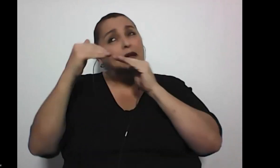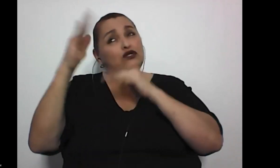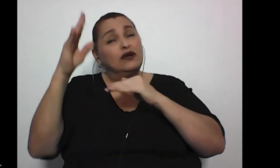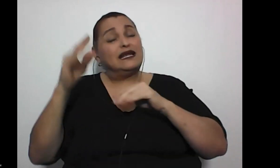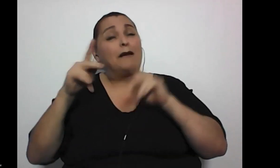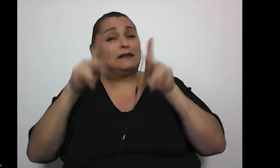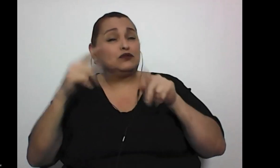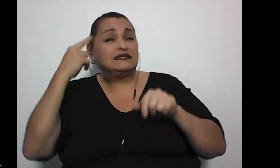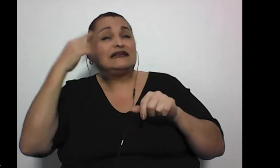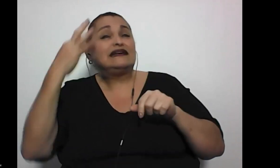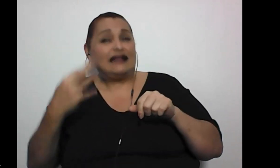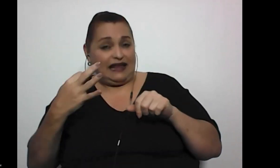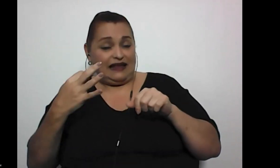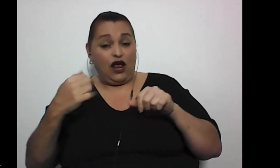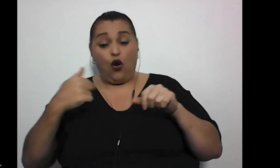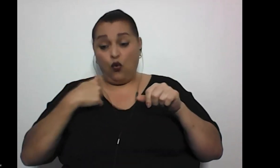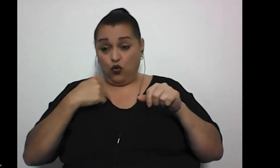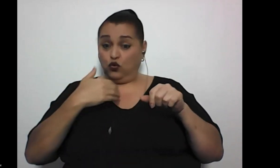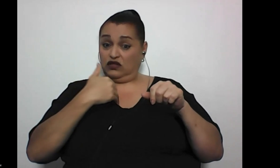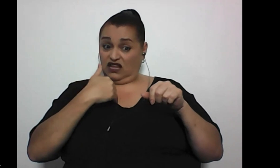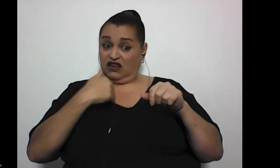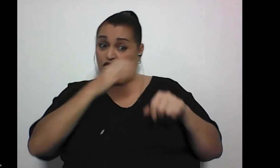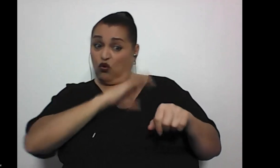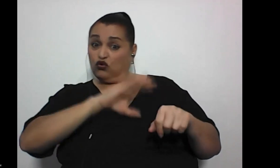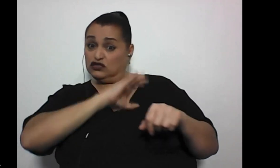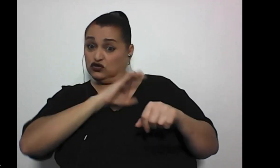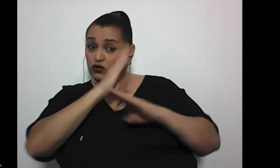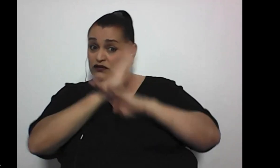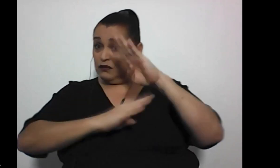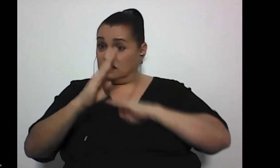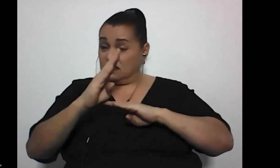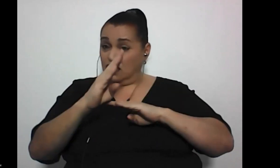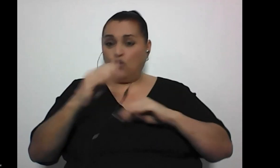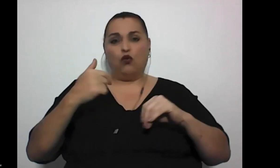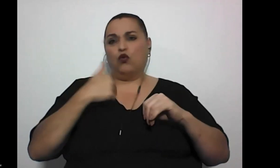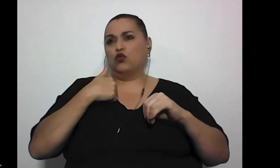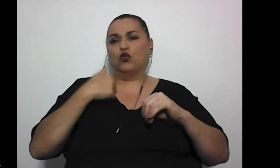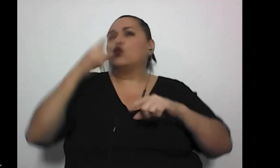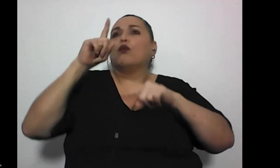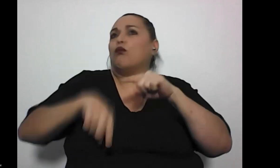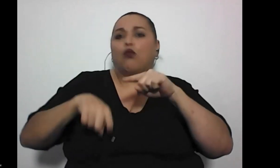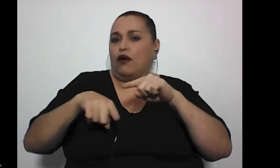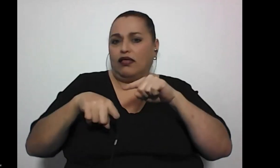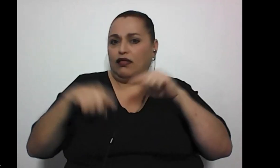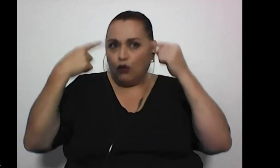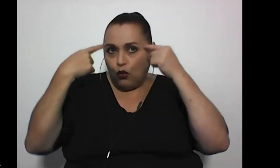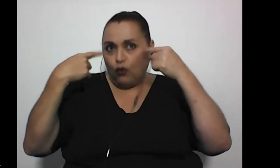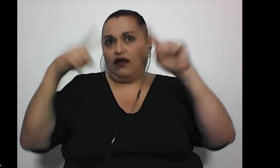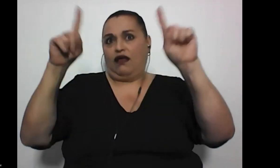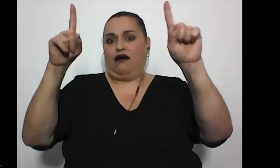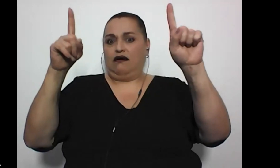personas a veces creen que uno por tener la condición que tiene, ¿verdad? No, no puede llegar a